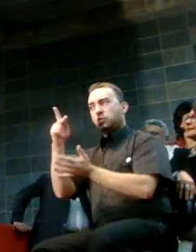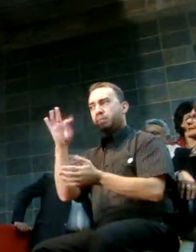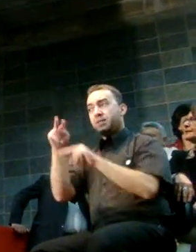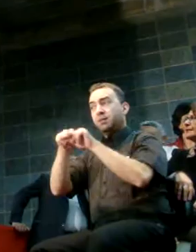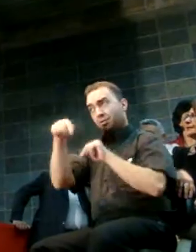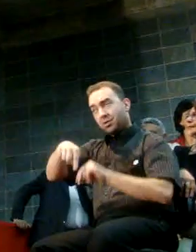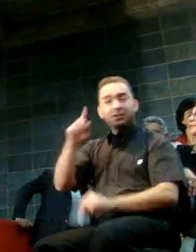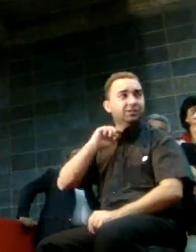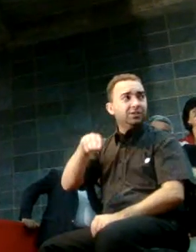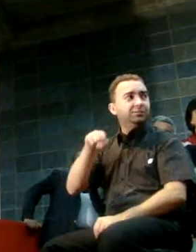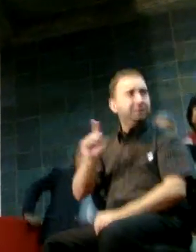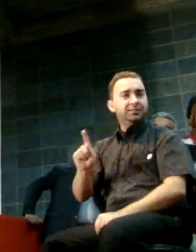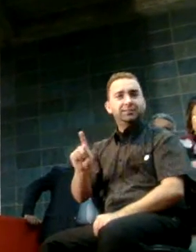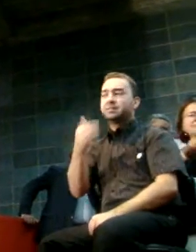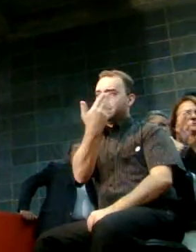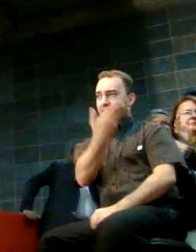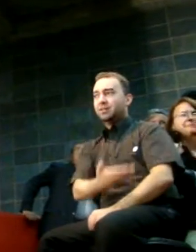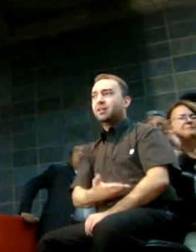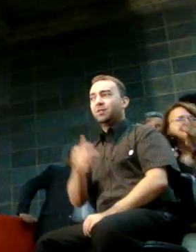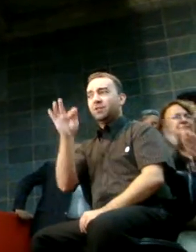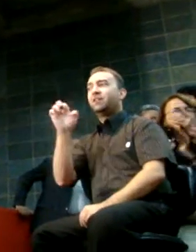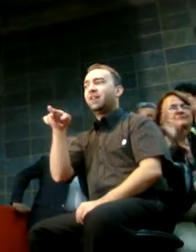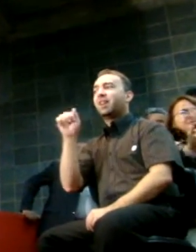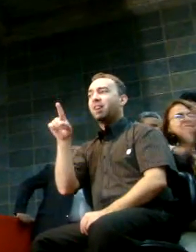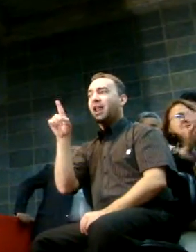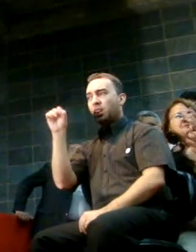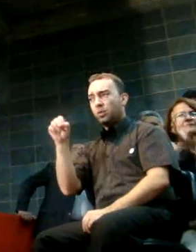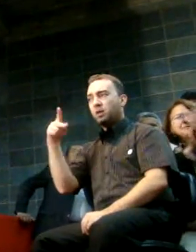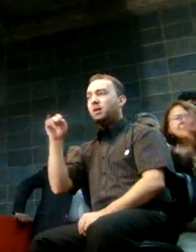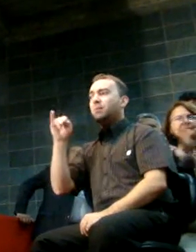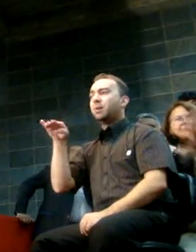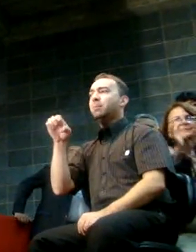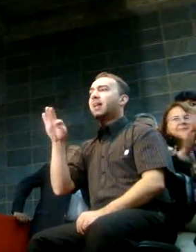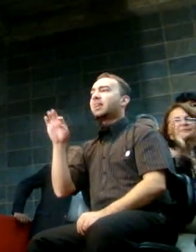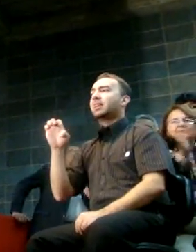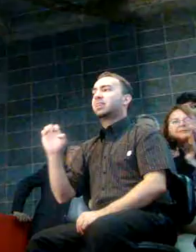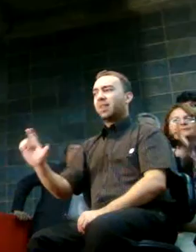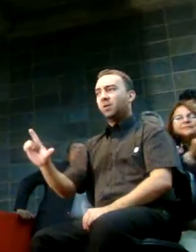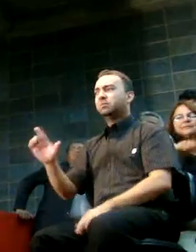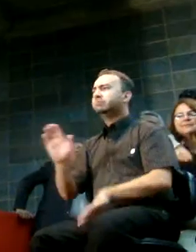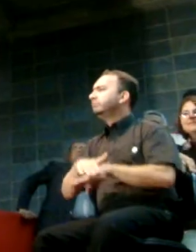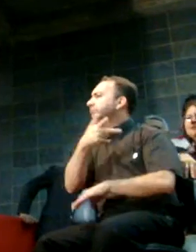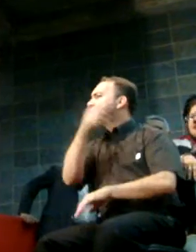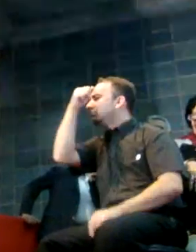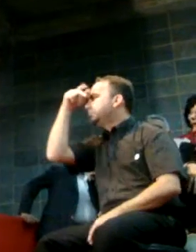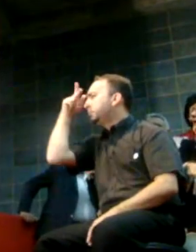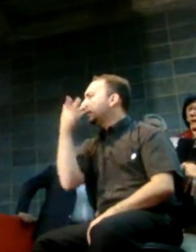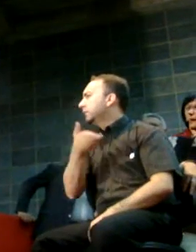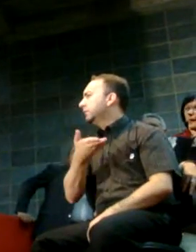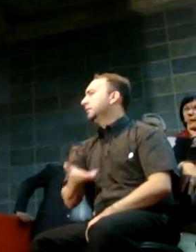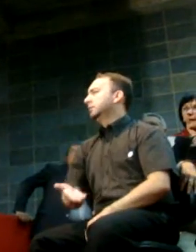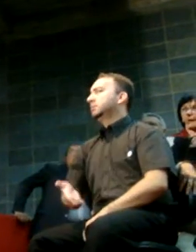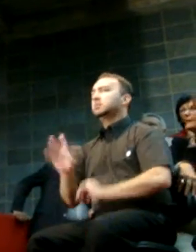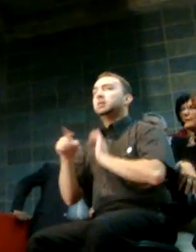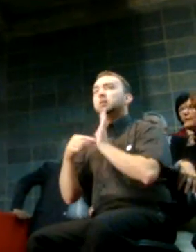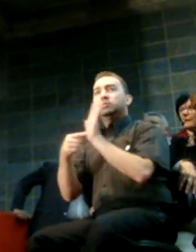Gerais que é o nosso companheiro Fernando de Verdão, uma liderança que